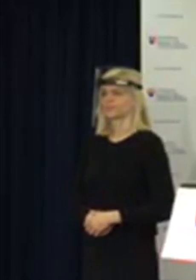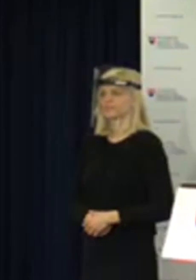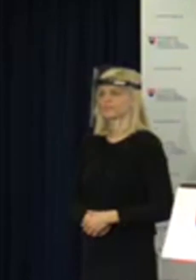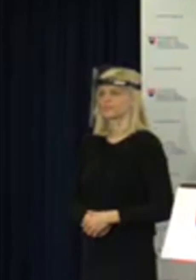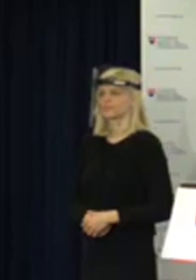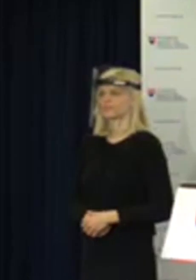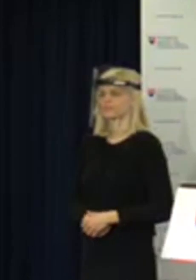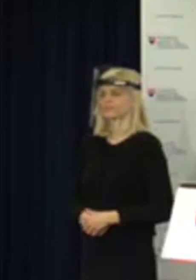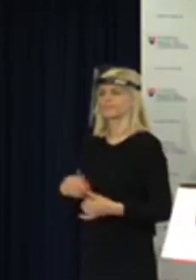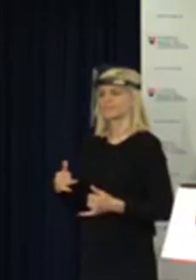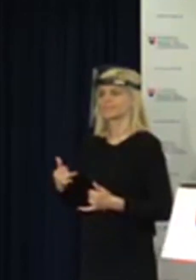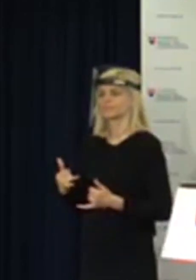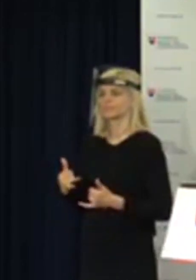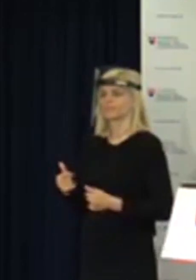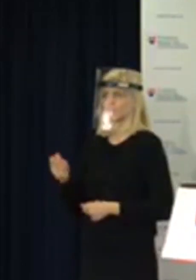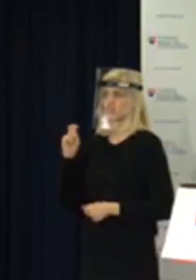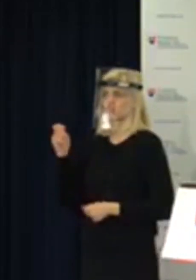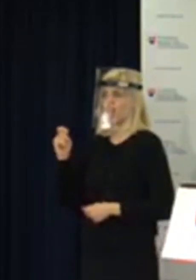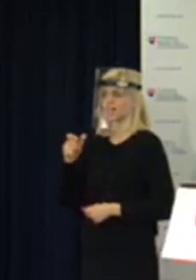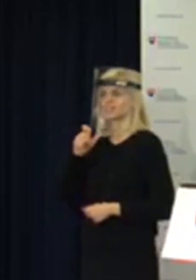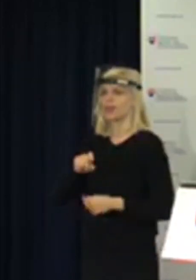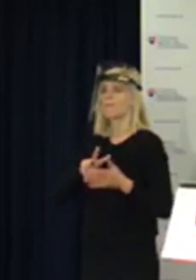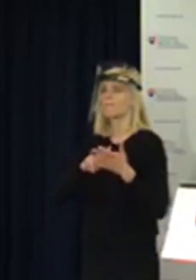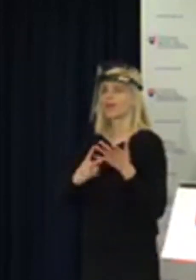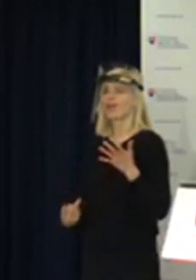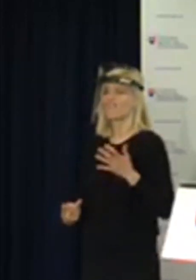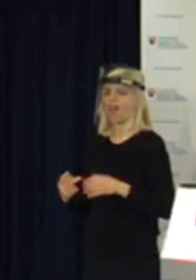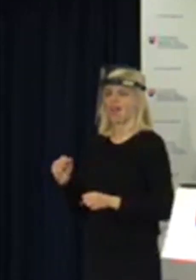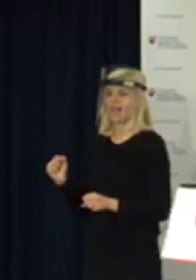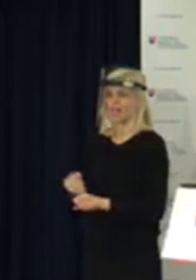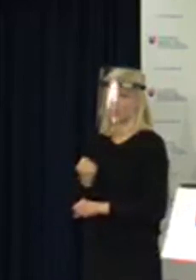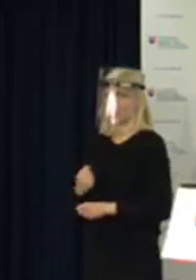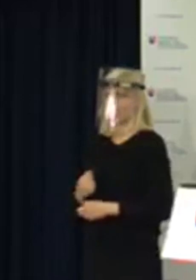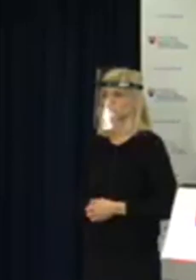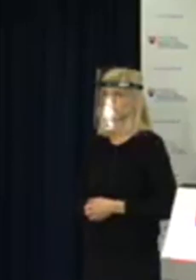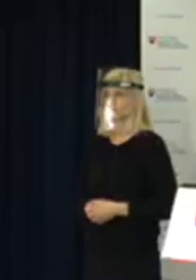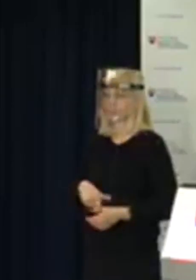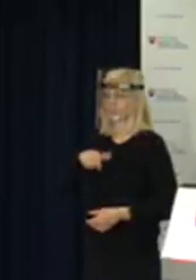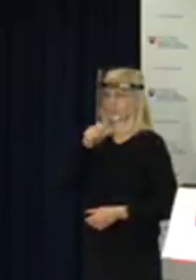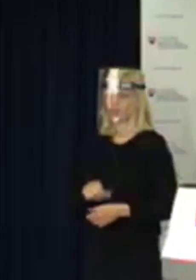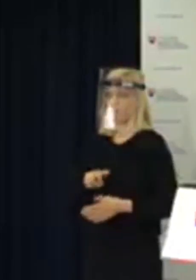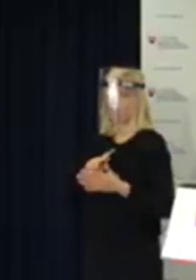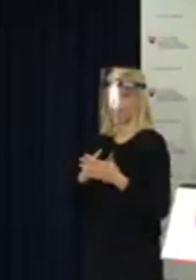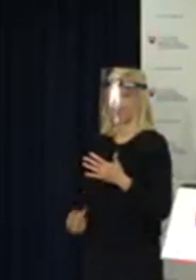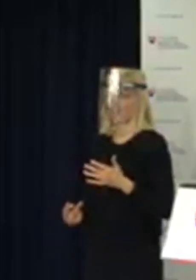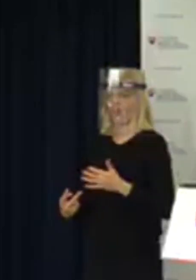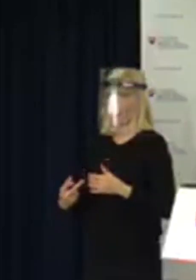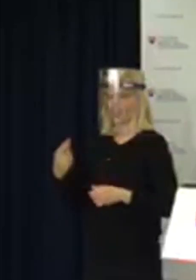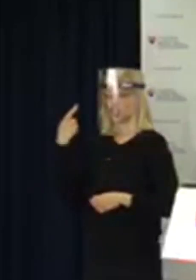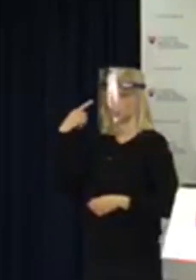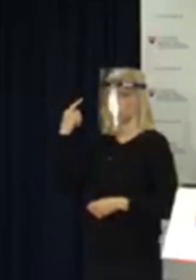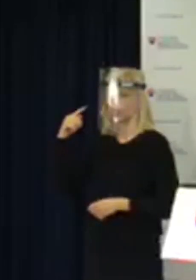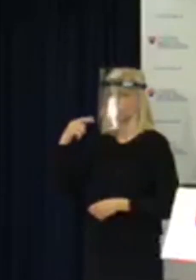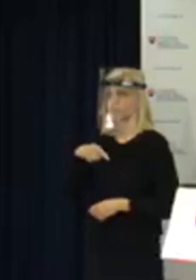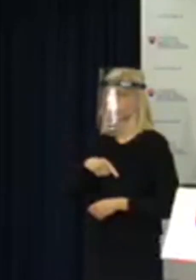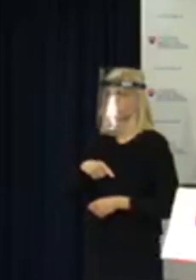Poďme k žiakom bilingválnych gymnázií. Ak žiak štúduje na bilingválnom gymnáziu, tak kvôli